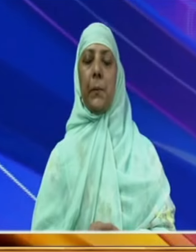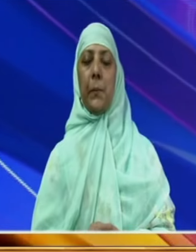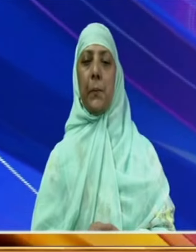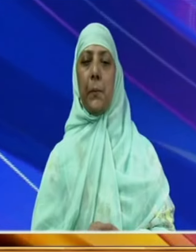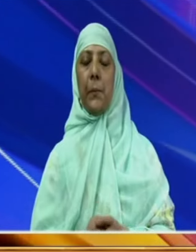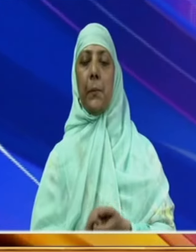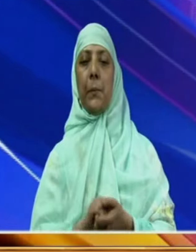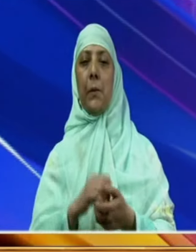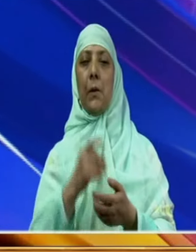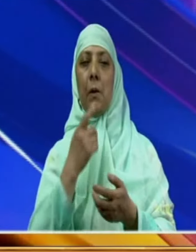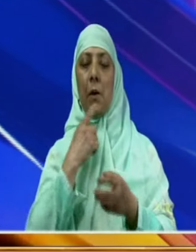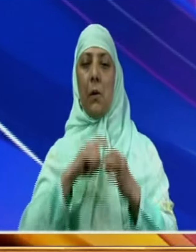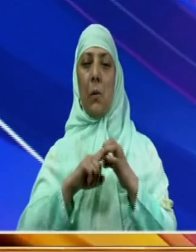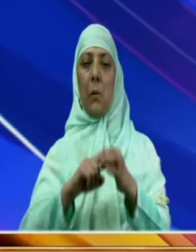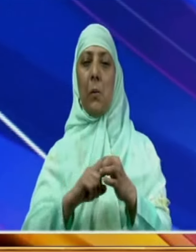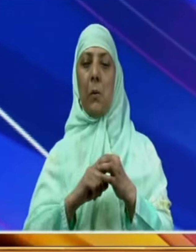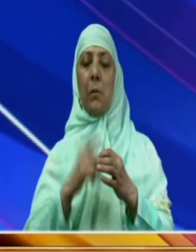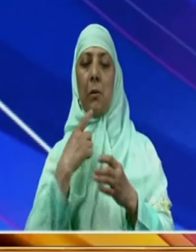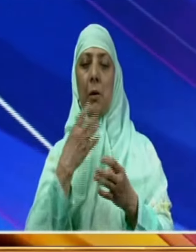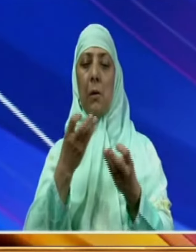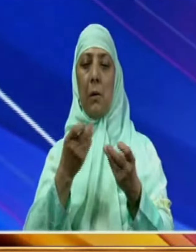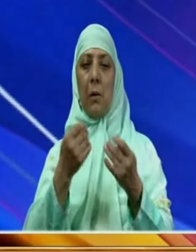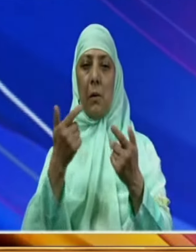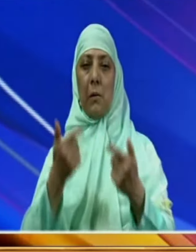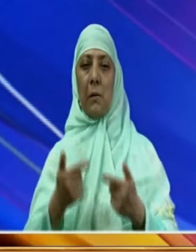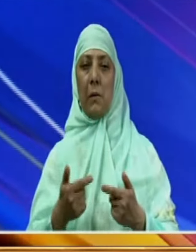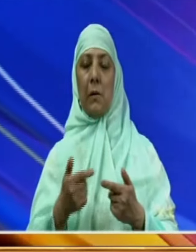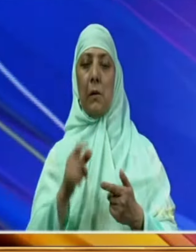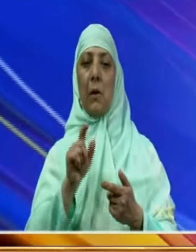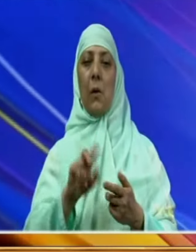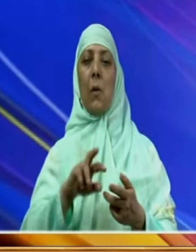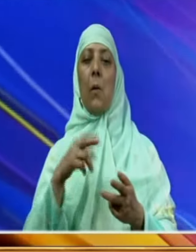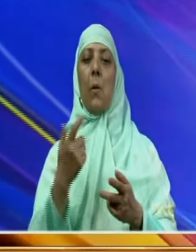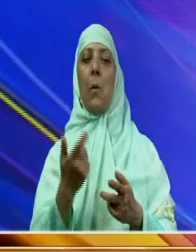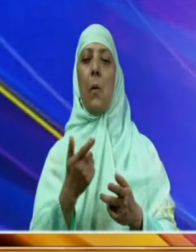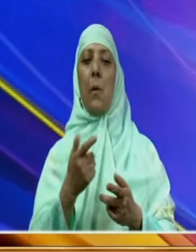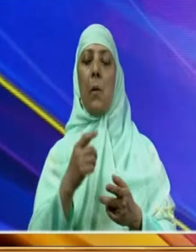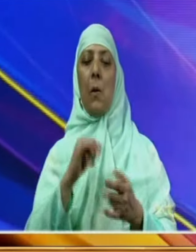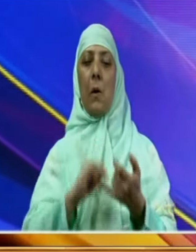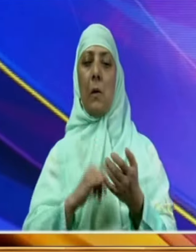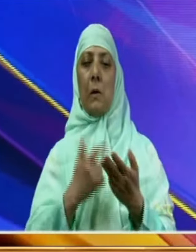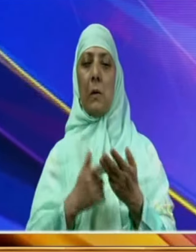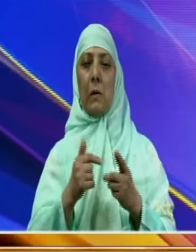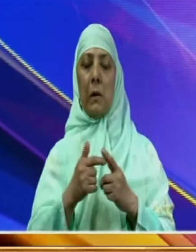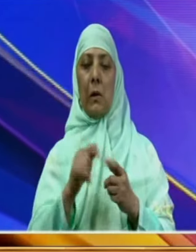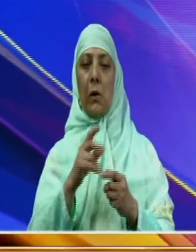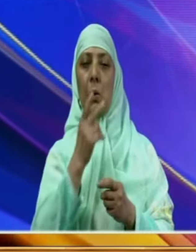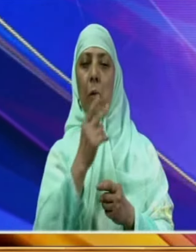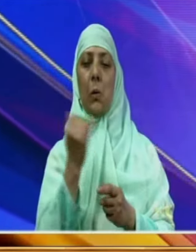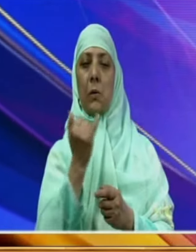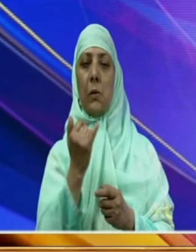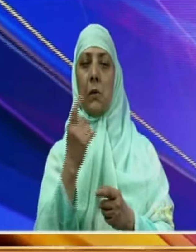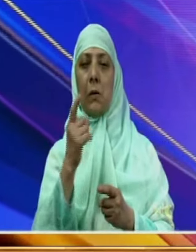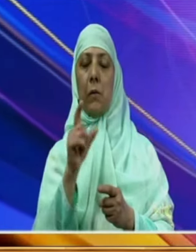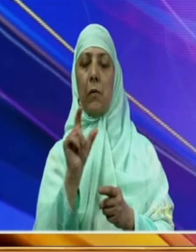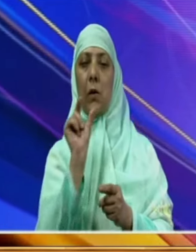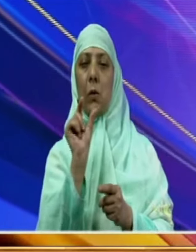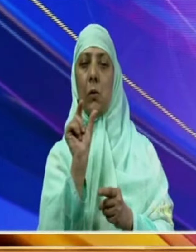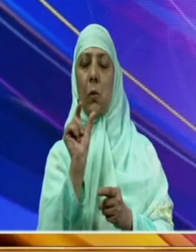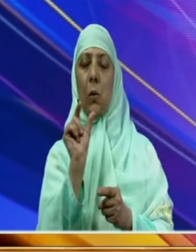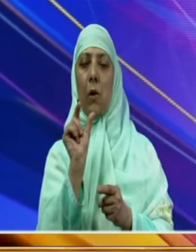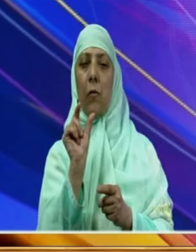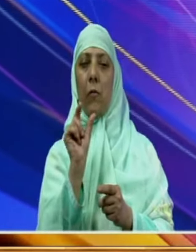جوابات سے امیدواروں کیوں ان کے نمبروں اور حصہ لینے والی دو سو اکسٹ یونیورسٹی میں داخلے کے